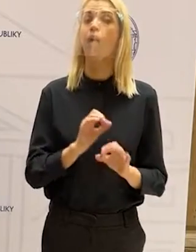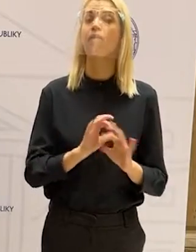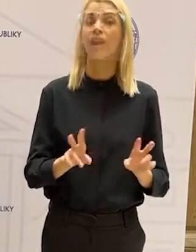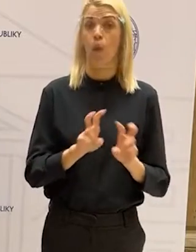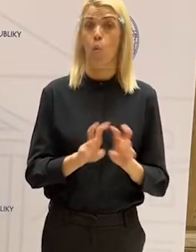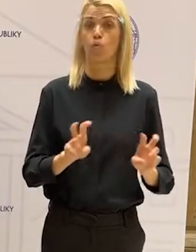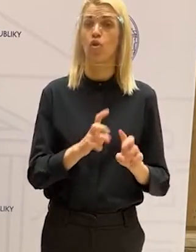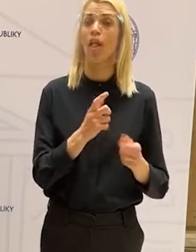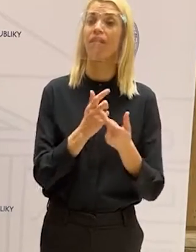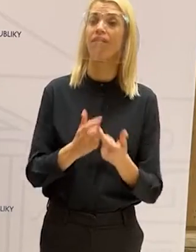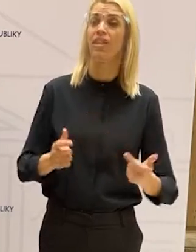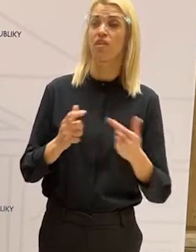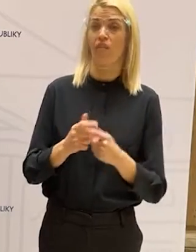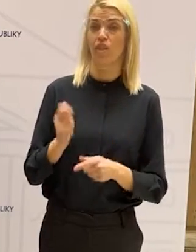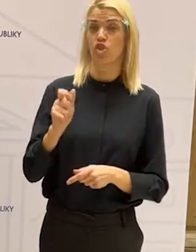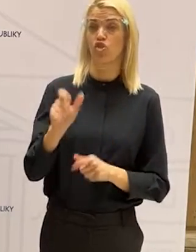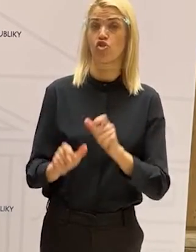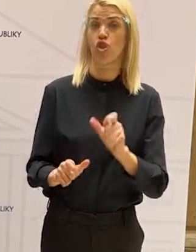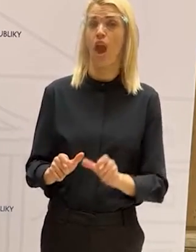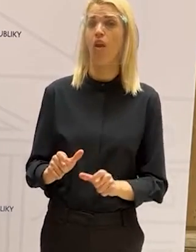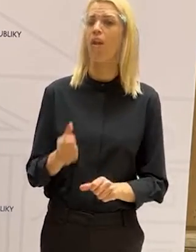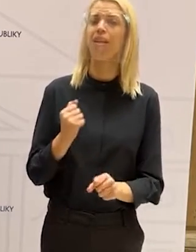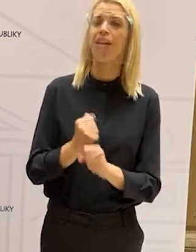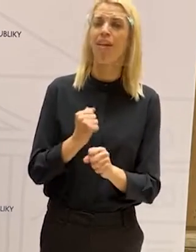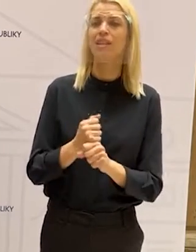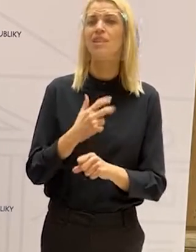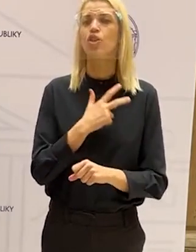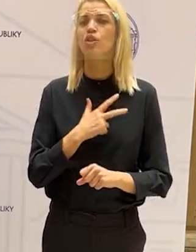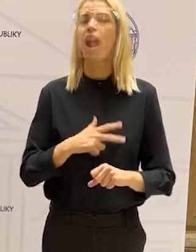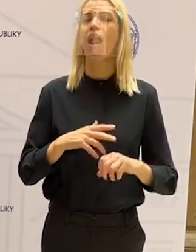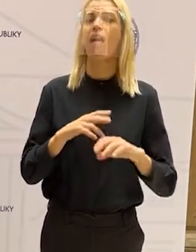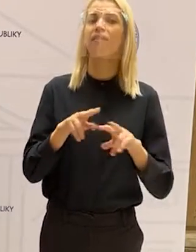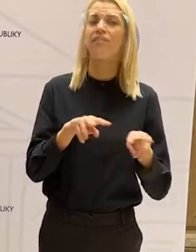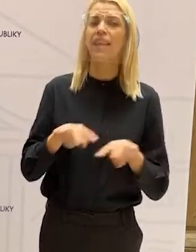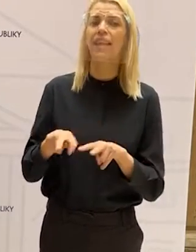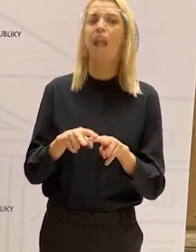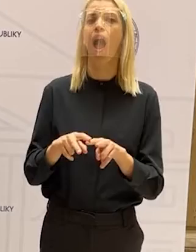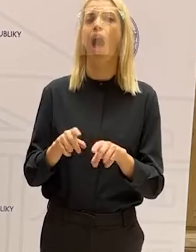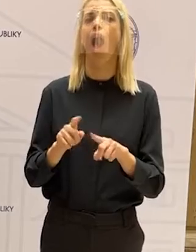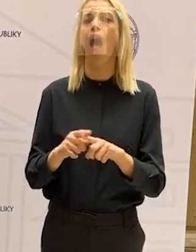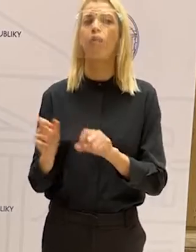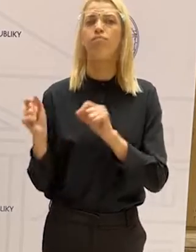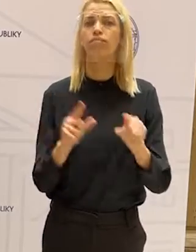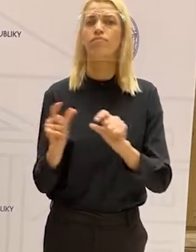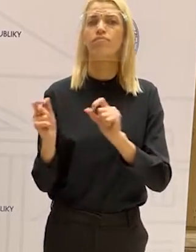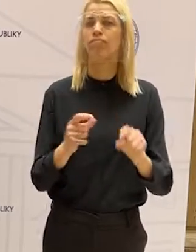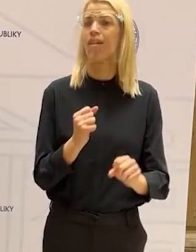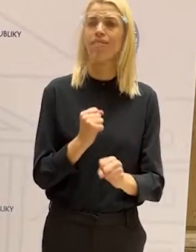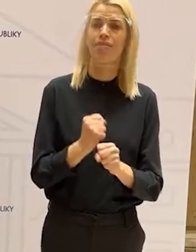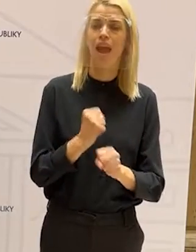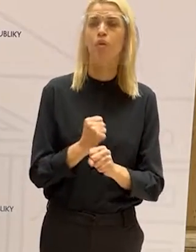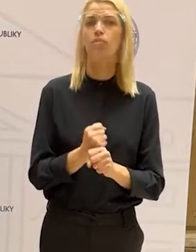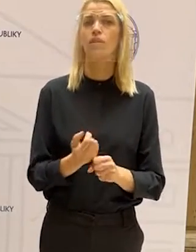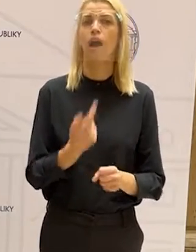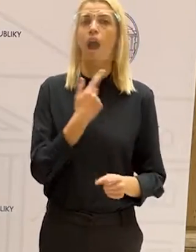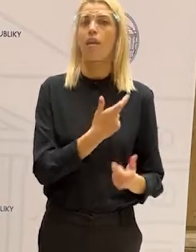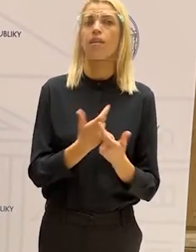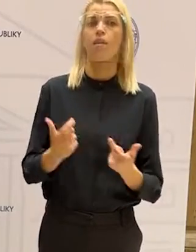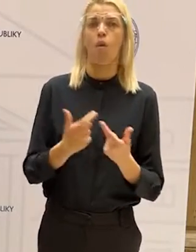púžiteľ vysvetlovať ten žiakov, nenarábať s tými sociálnymi kráľmi, neposlúčiť na sociálnych sieťach a podobno.